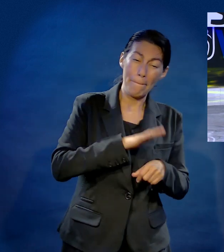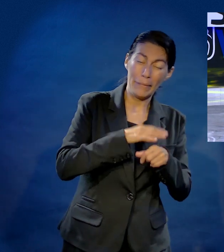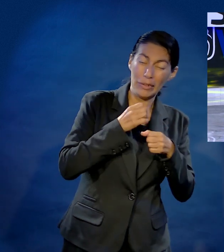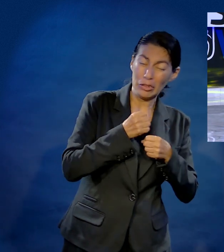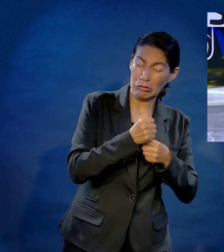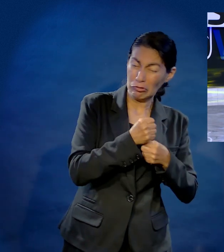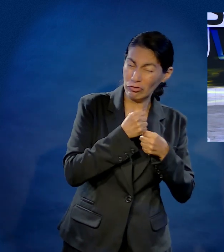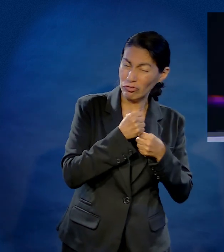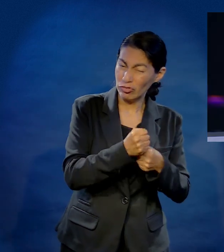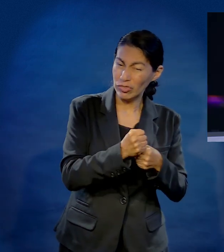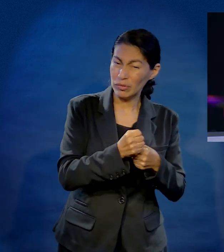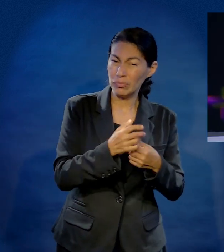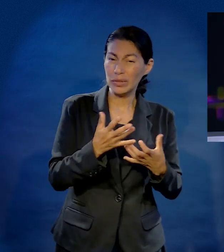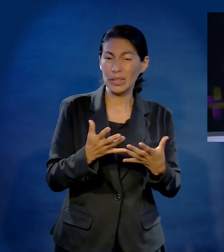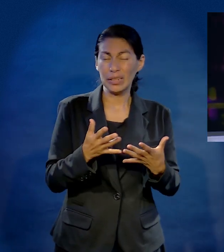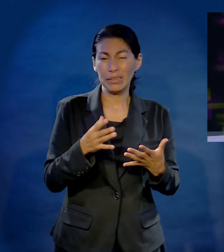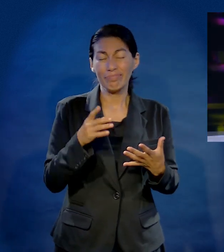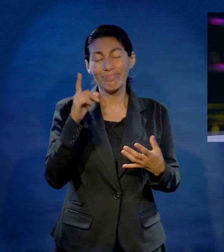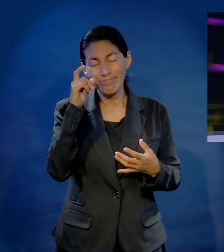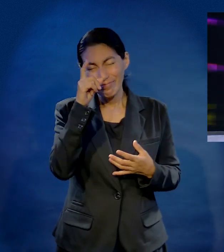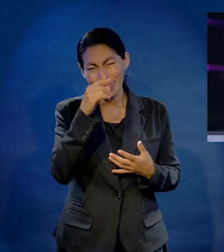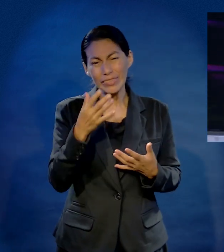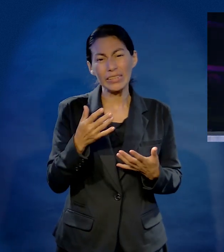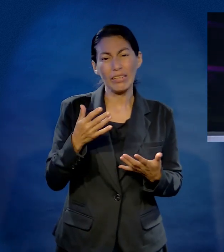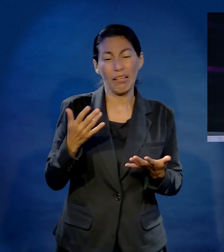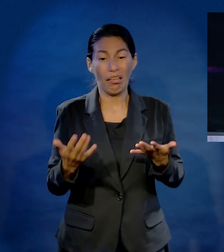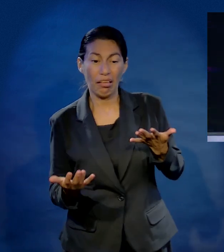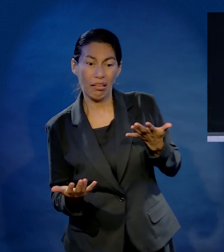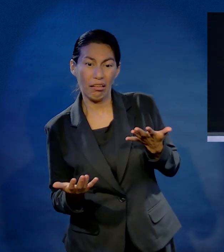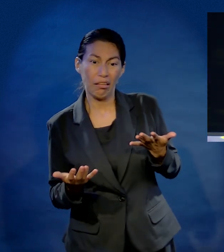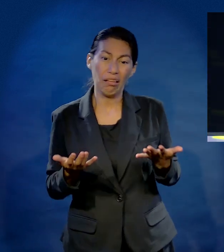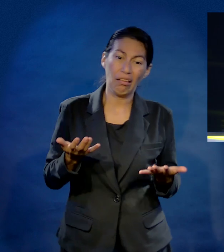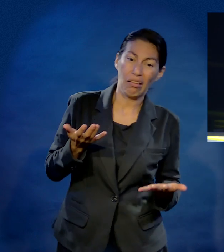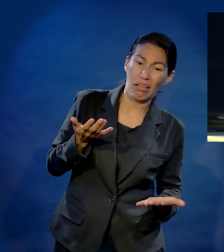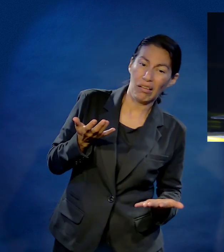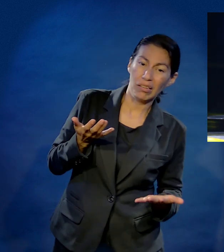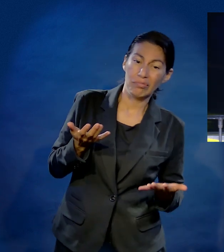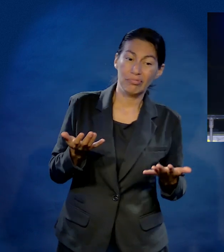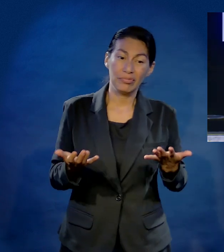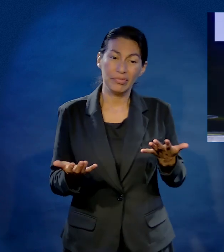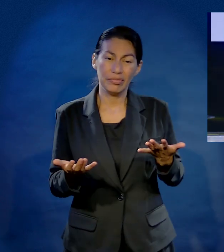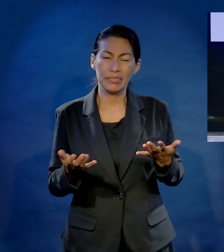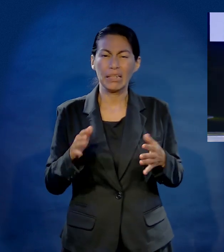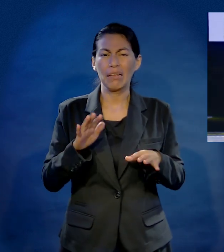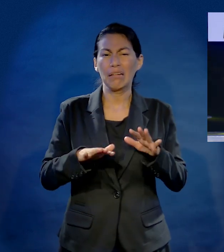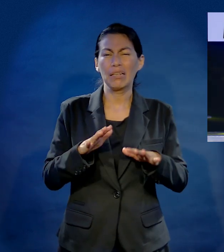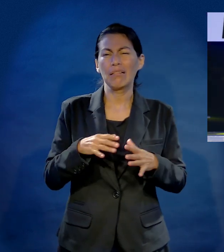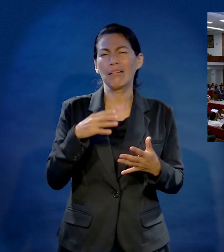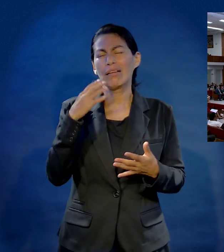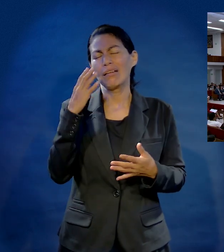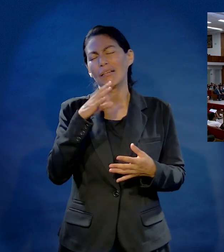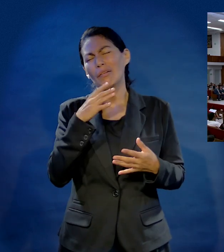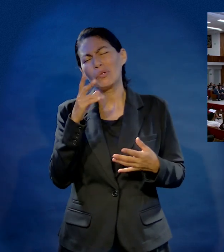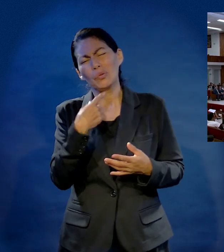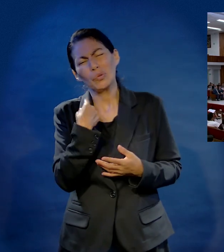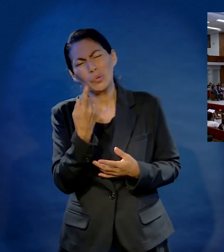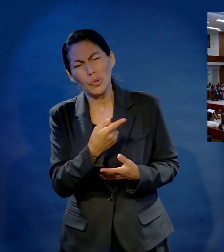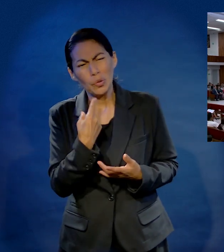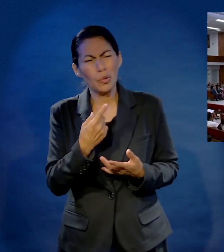otro, corremos riesgos. Si aterrizamos del lado del amor, así muy despistados de este lado del amor, ¡Ay, mi chiquito! ¡Ay,